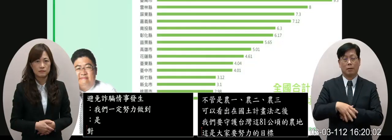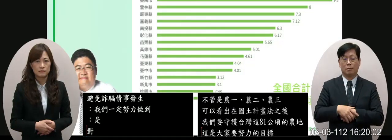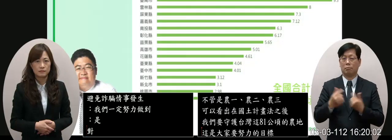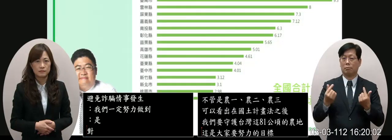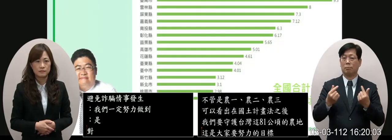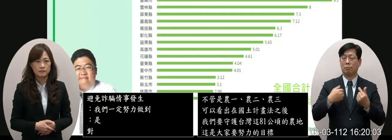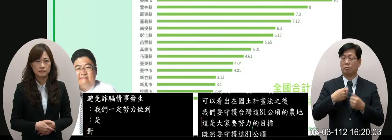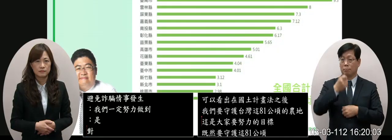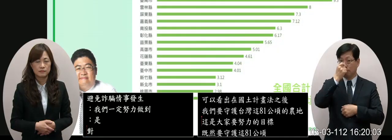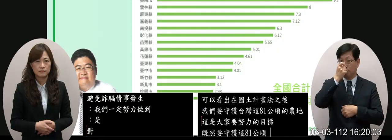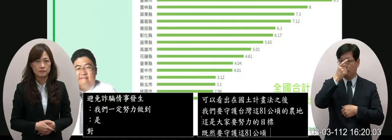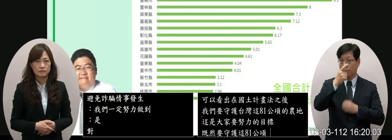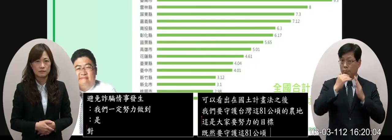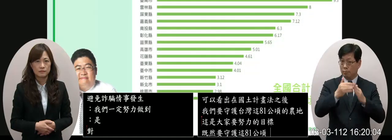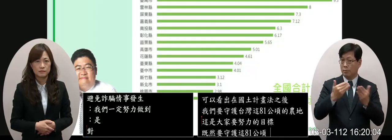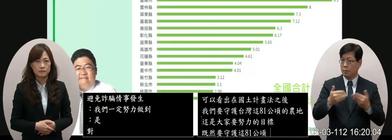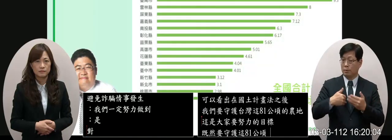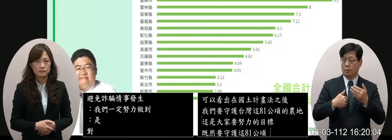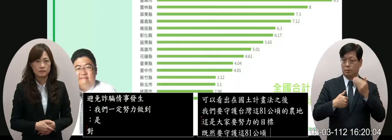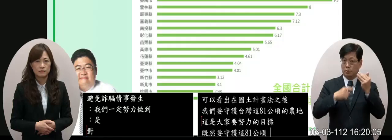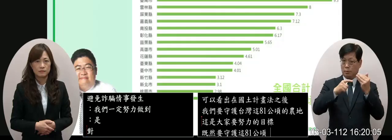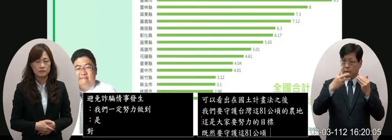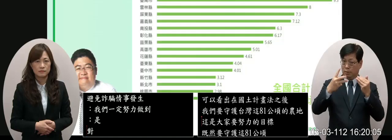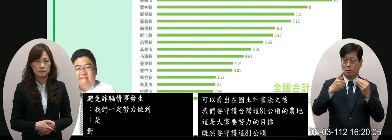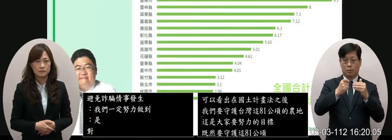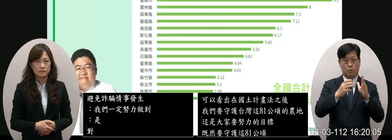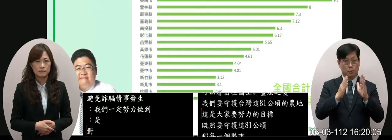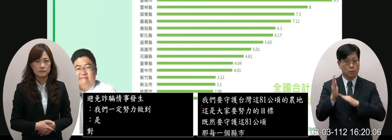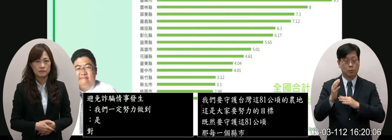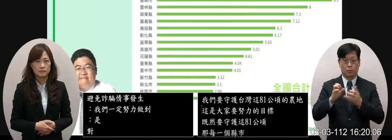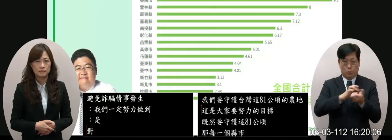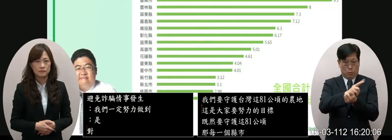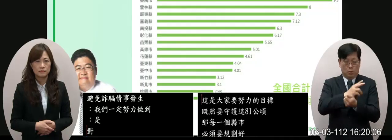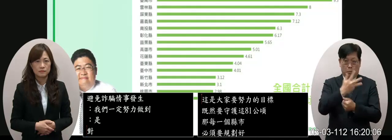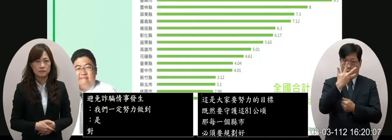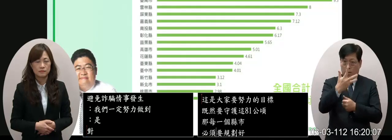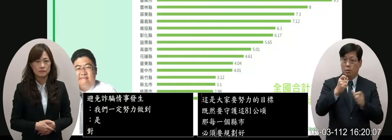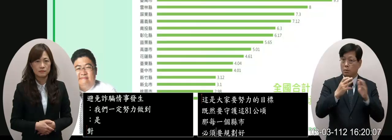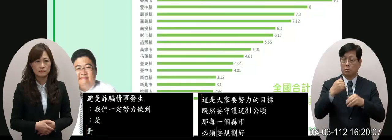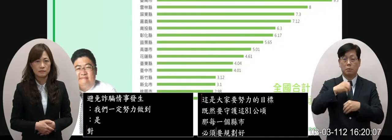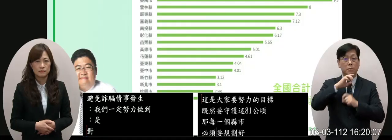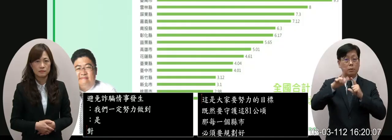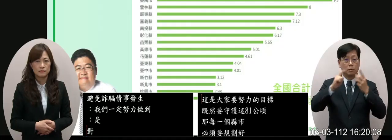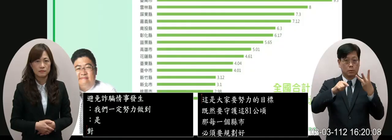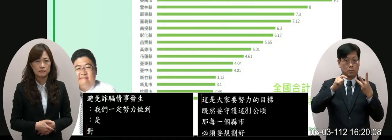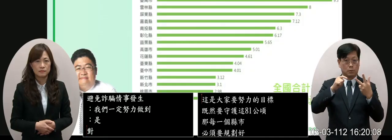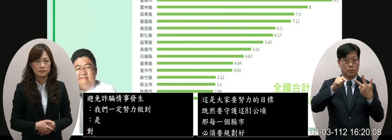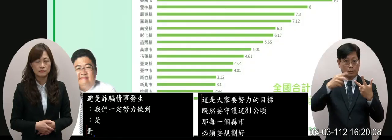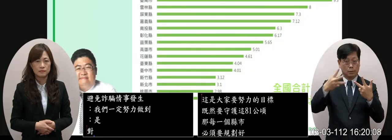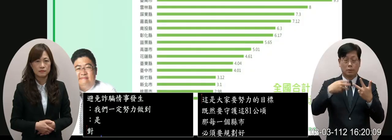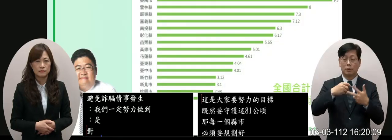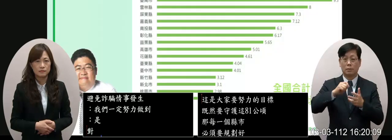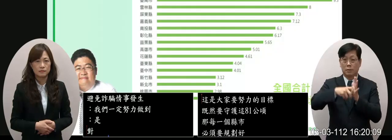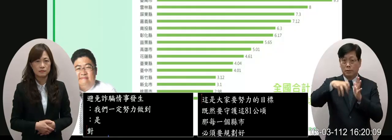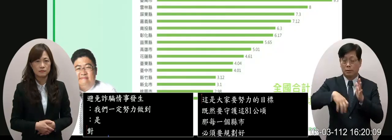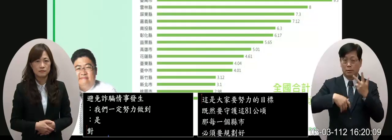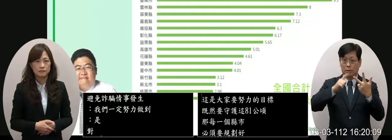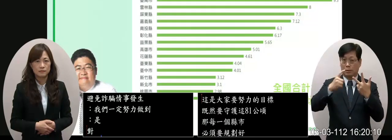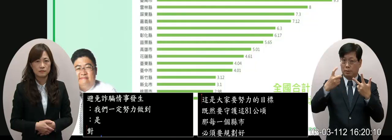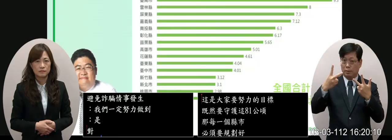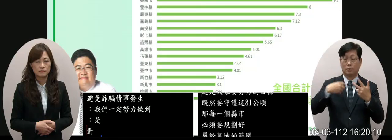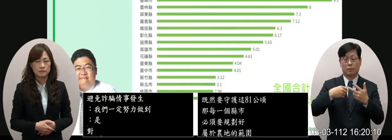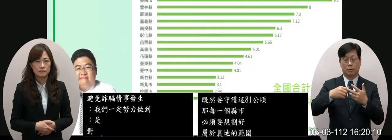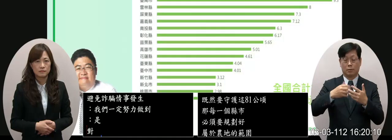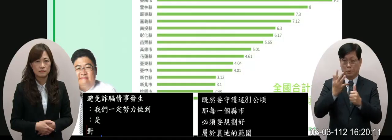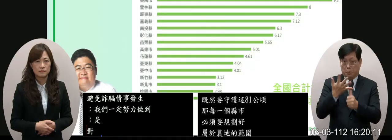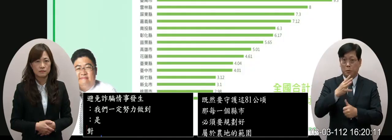你看看台南它就將近9.3公頃在雲林就8公頃屏東7.3嘉義縣7.12第